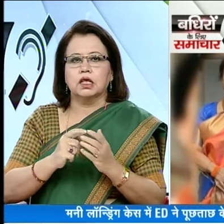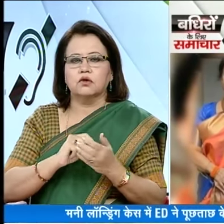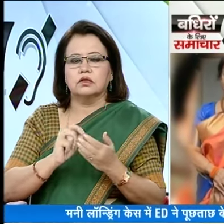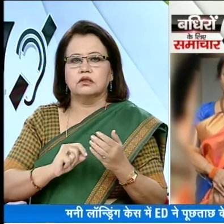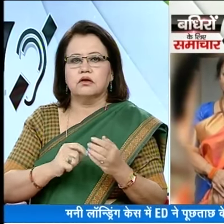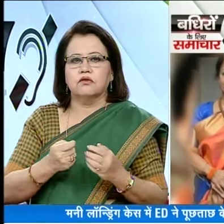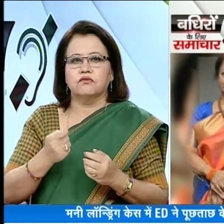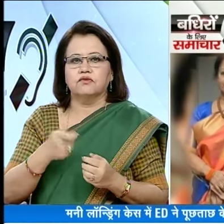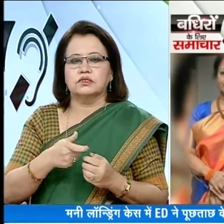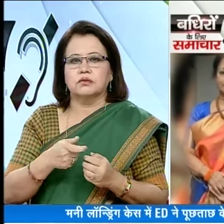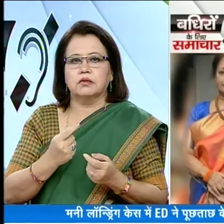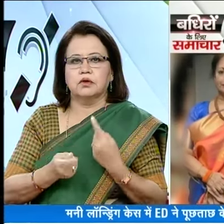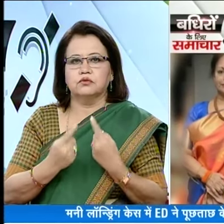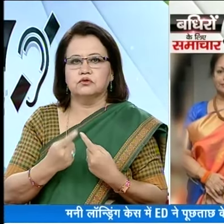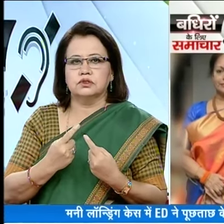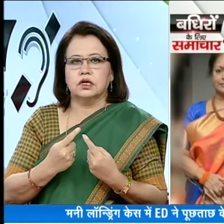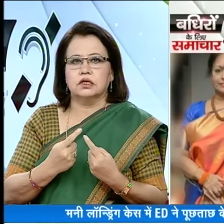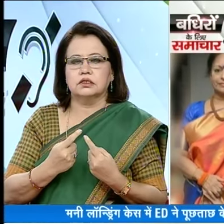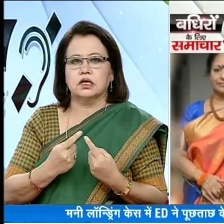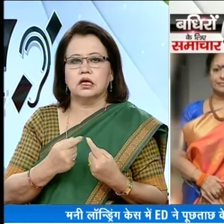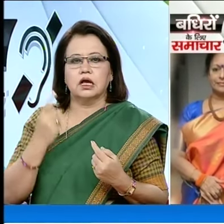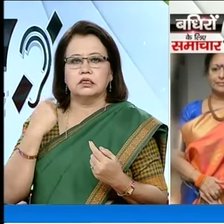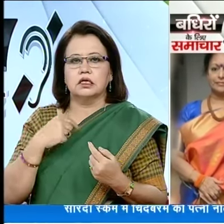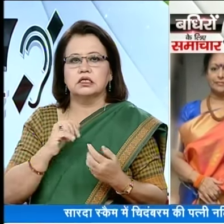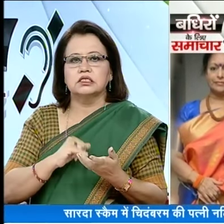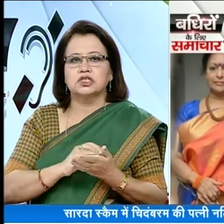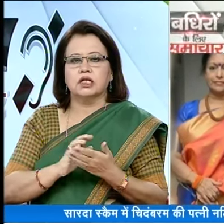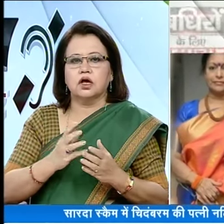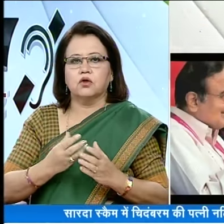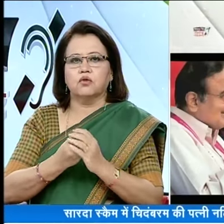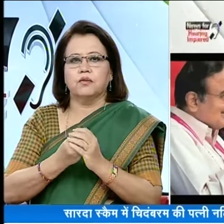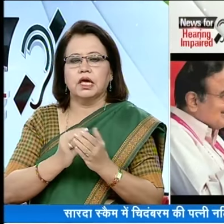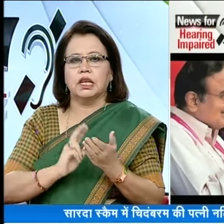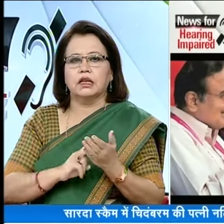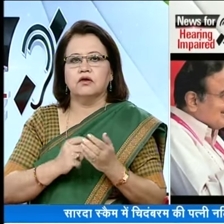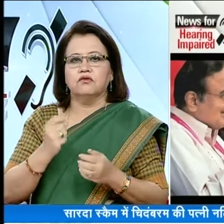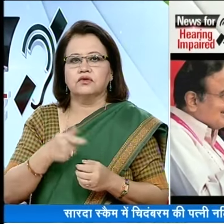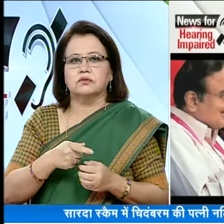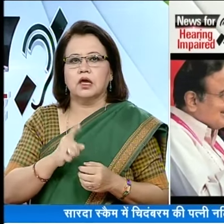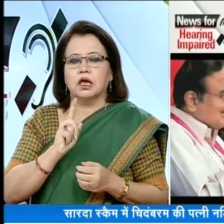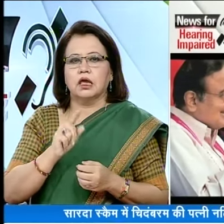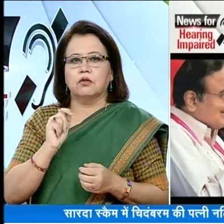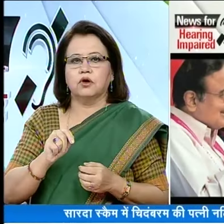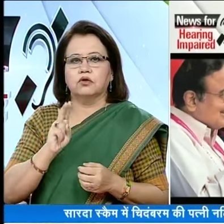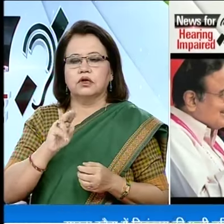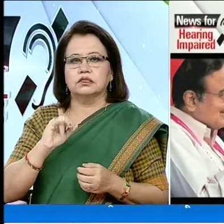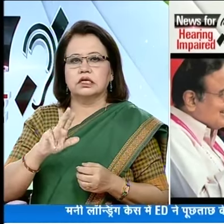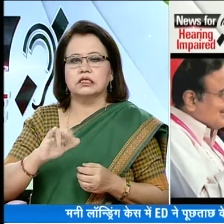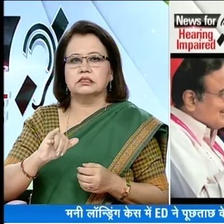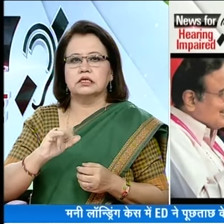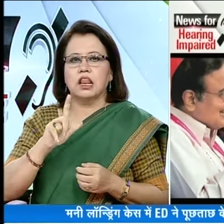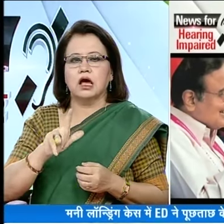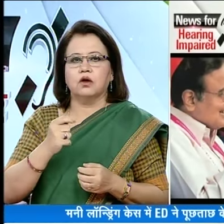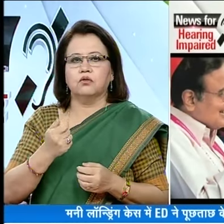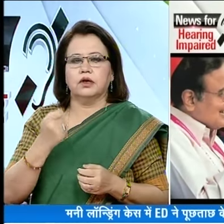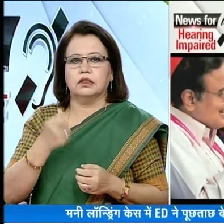नलिनी को दी गई फीस के बारे में पूछताच करेगी काजाराय की सार्दा ग्रुप ने नलिनी को फीस के तौर पर एक करोड़ छबिस लाक